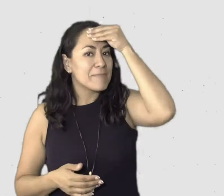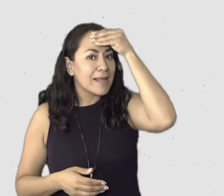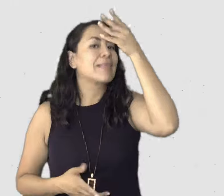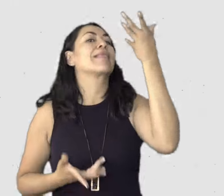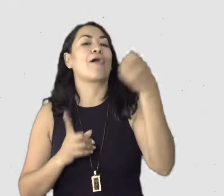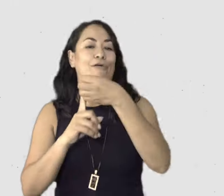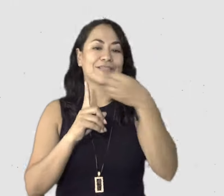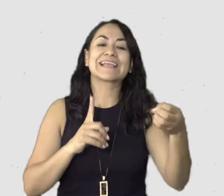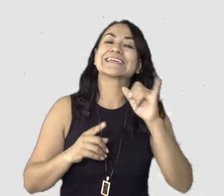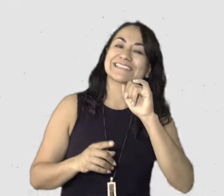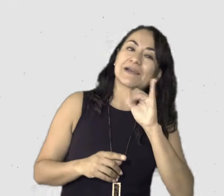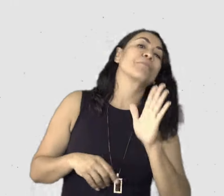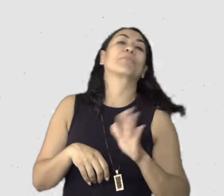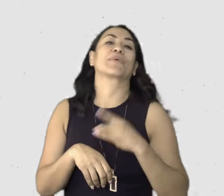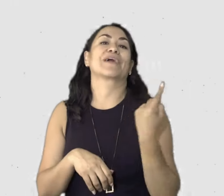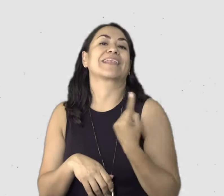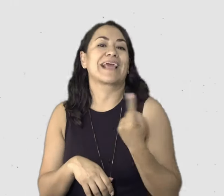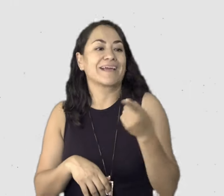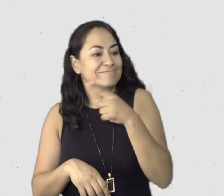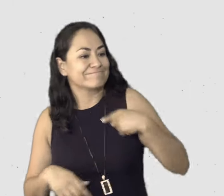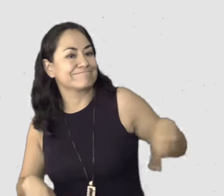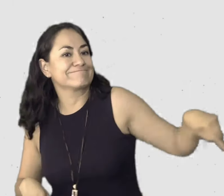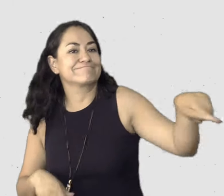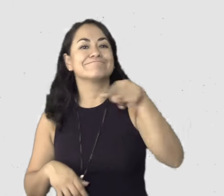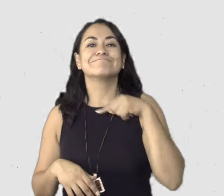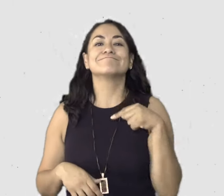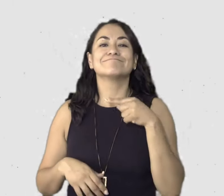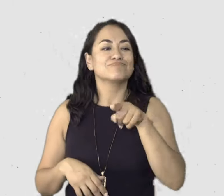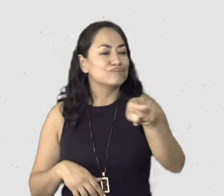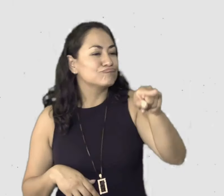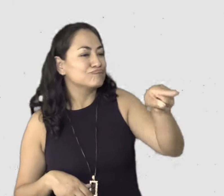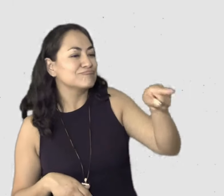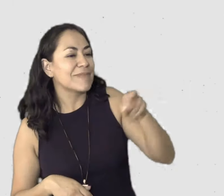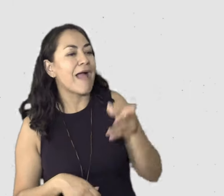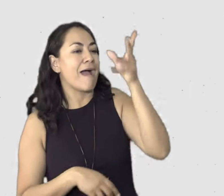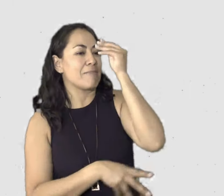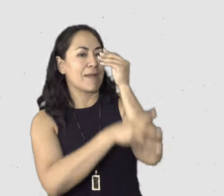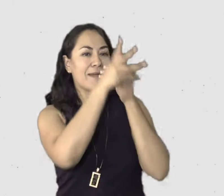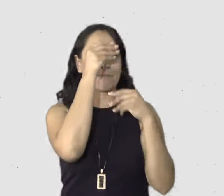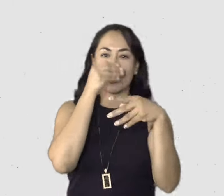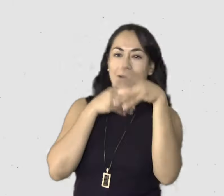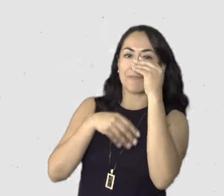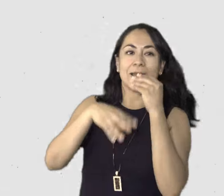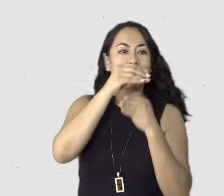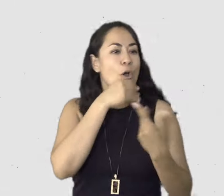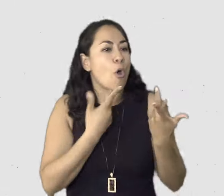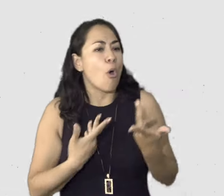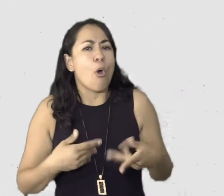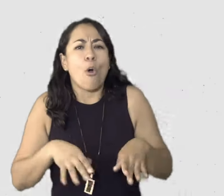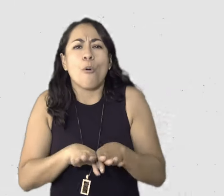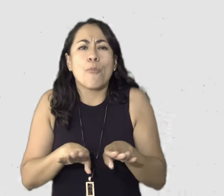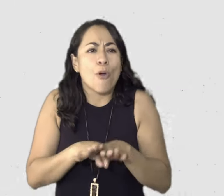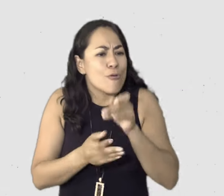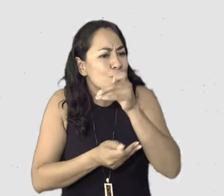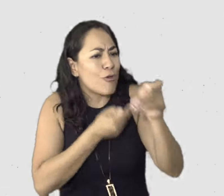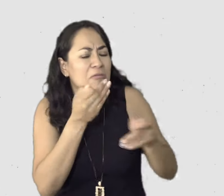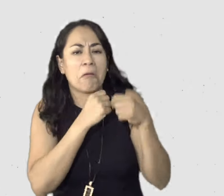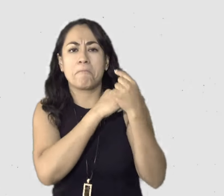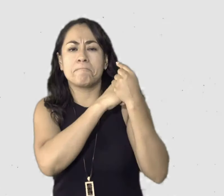Esa parte, o sea, como que con ella se ha aprendido el punto de que no todo se va a dar como por inercia o por añadidura, ¿no? Sino que si